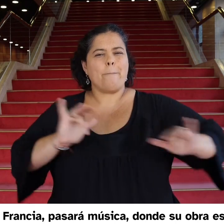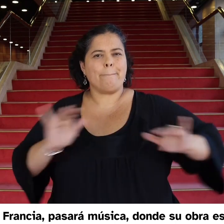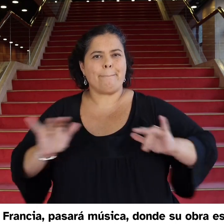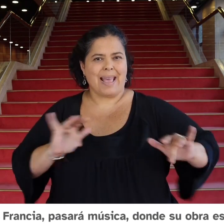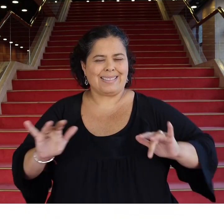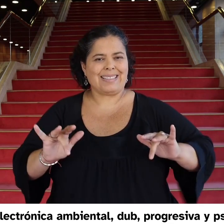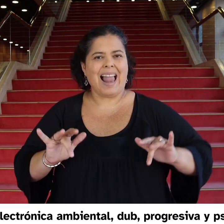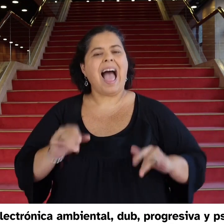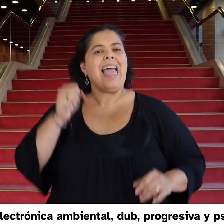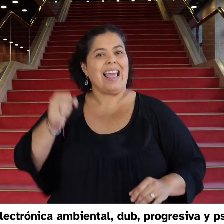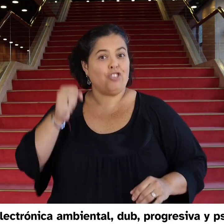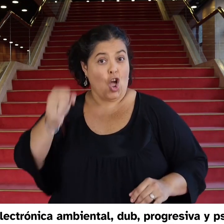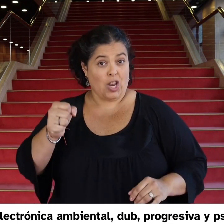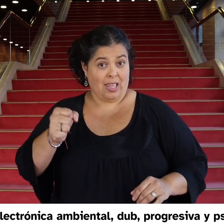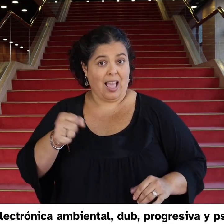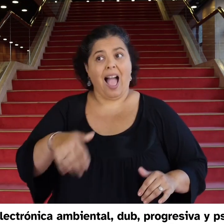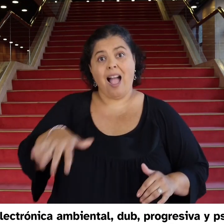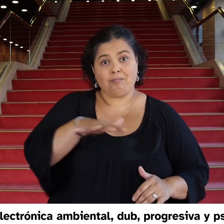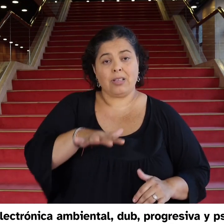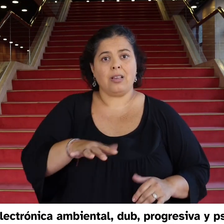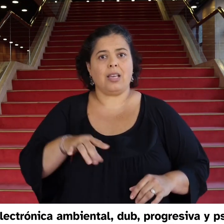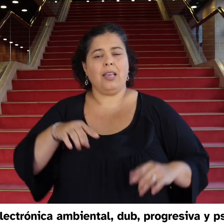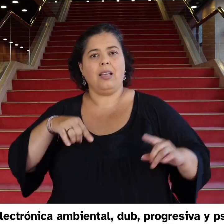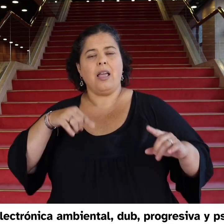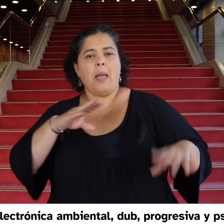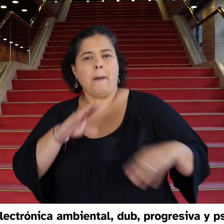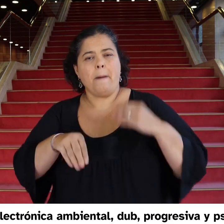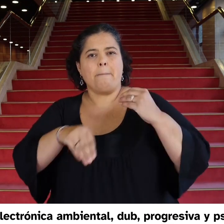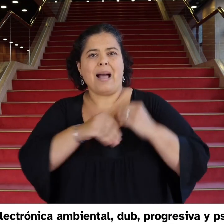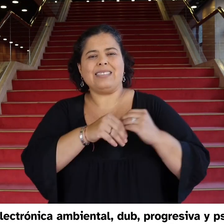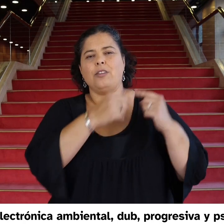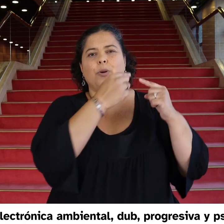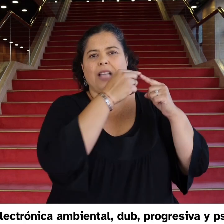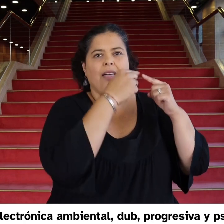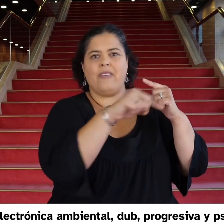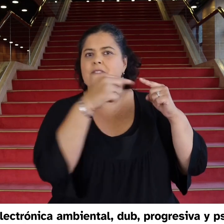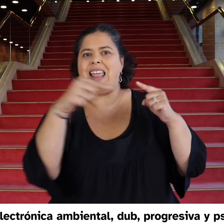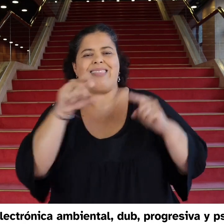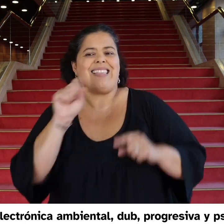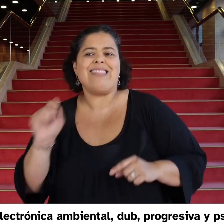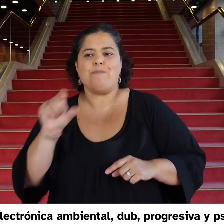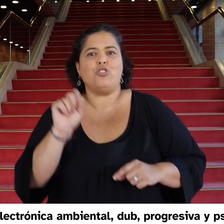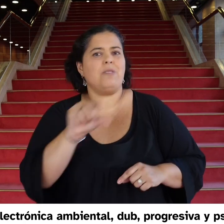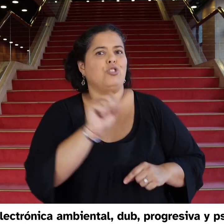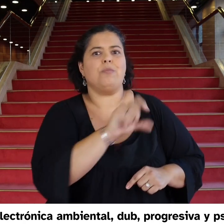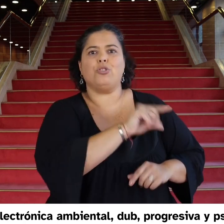DAB, progresiva y psicodélica de artistas europeos, sudafricanos, estadounidenses y